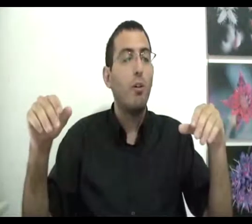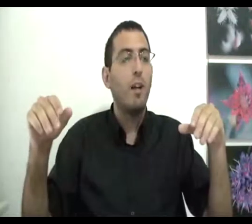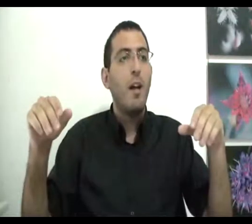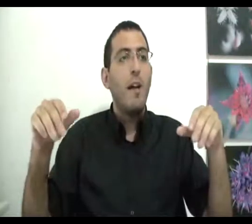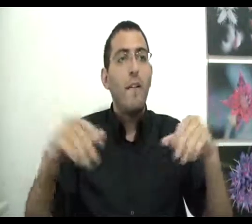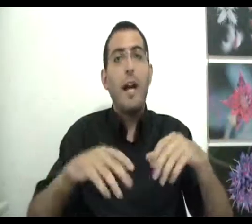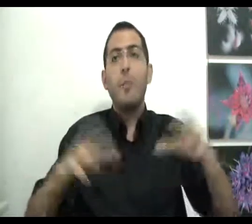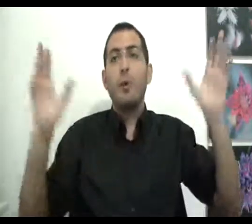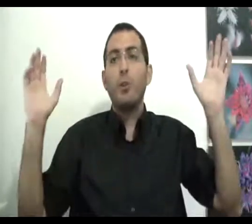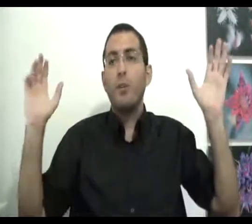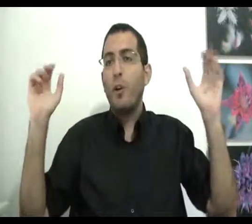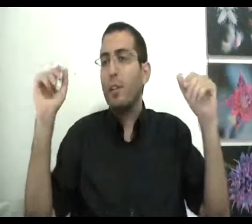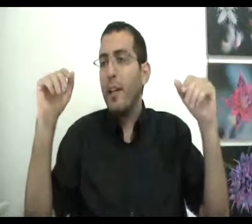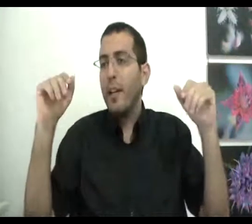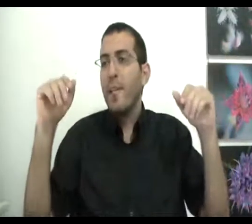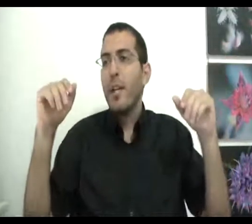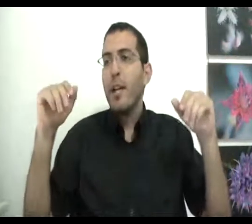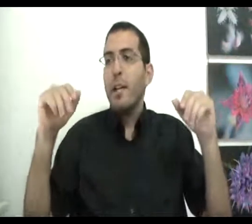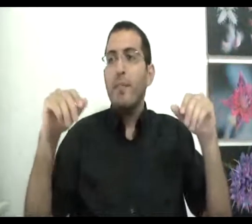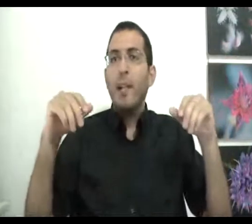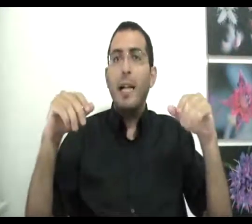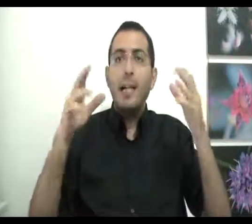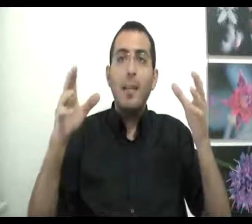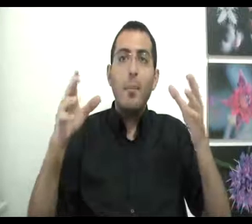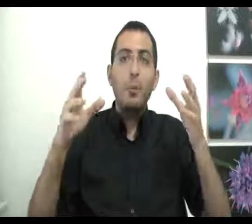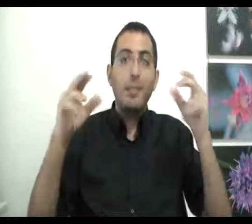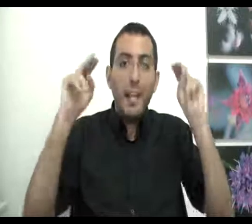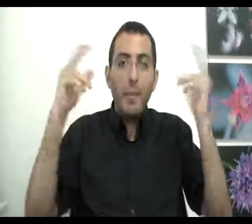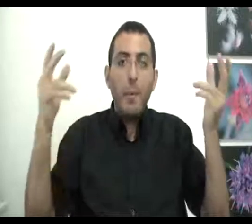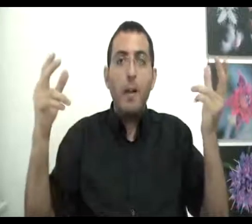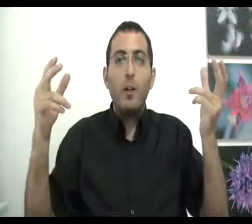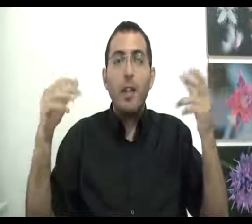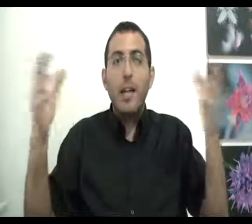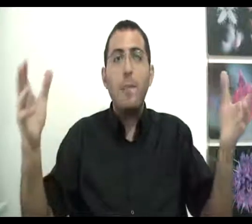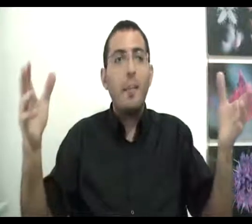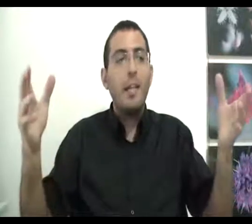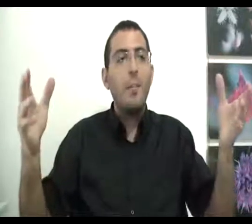וחיו באושר ובאושר והילדים הם פשוט נאיבים במערכות ולכן הם מאמינים